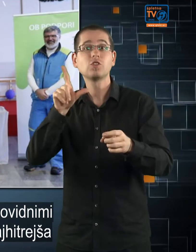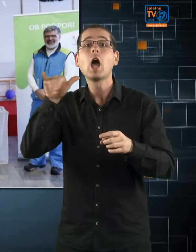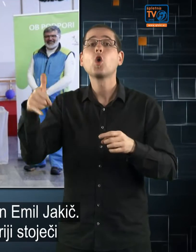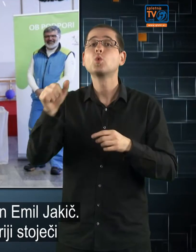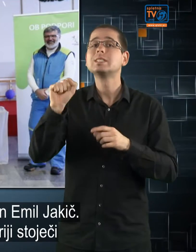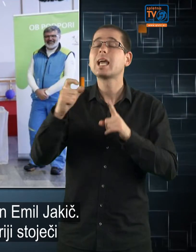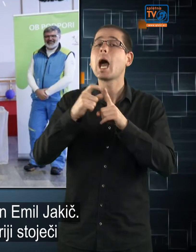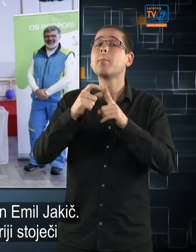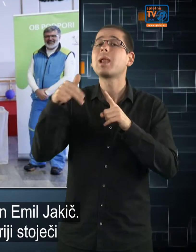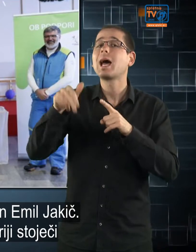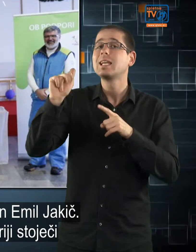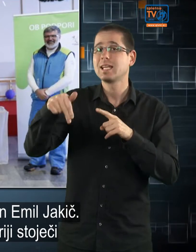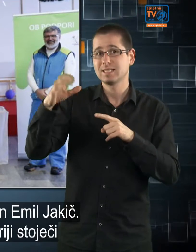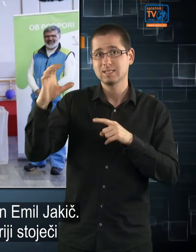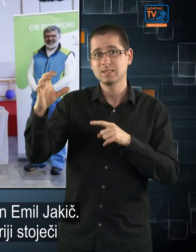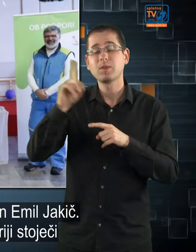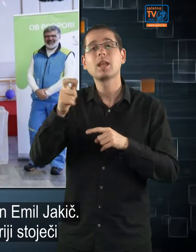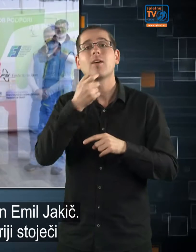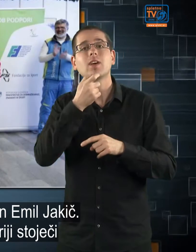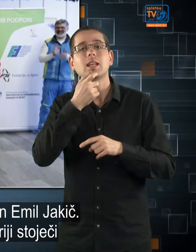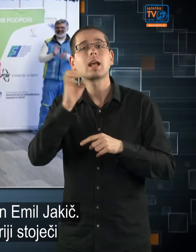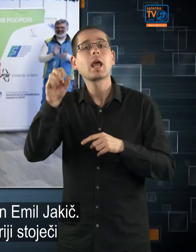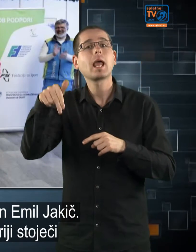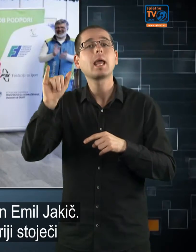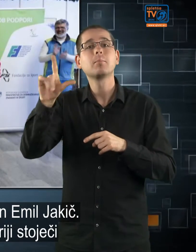najhitrejša Lucia Planinc in veteran Emil Jakič.